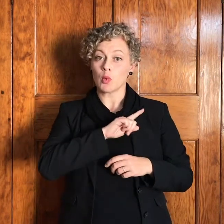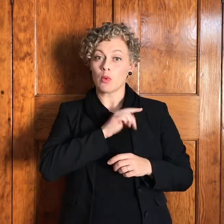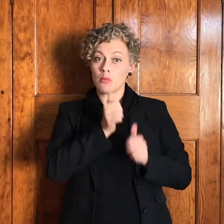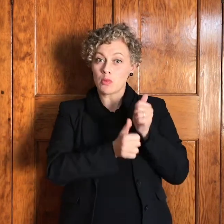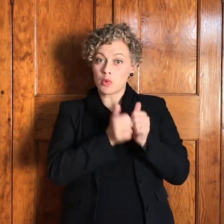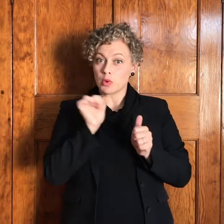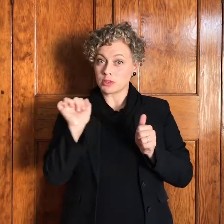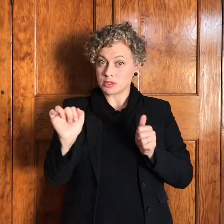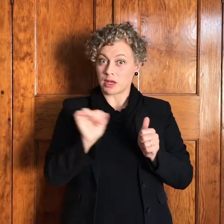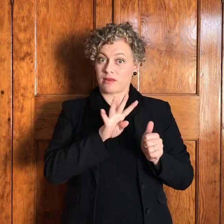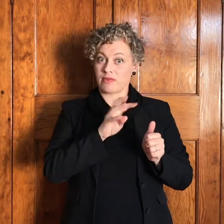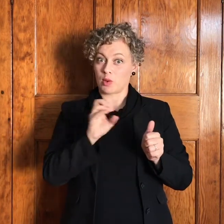jy moet my gaan lees